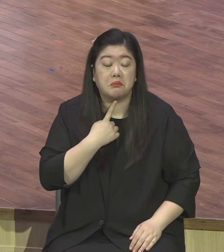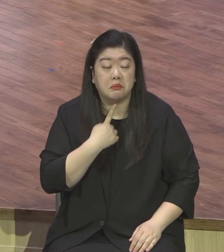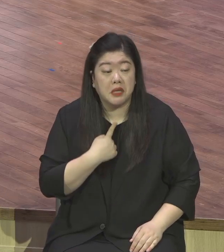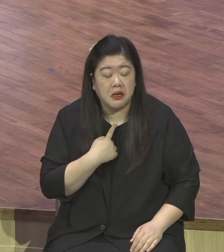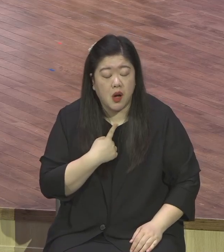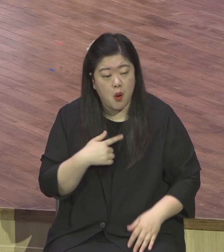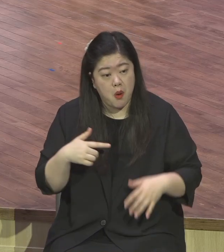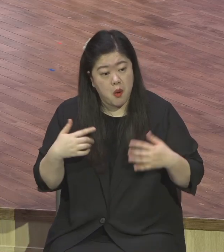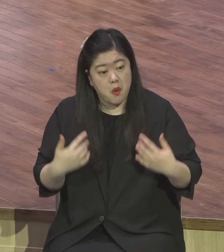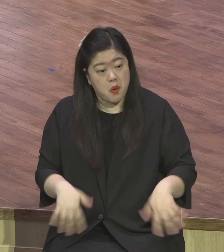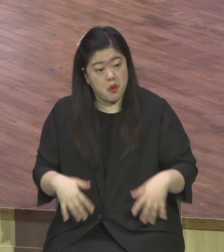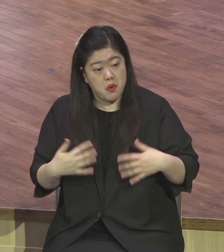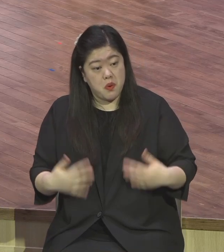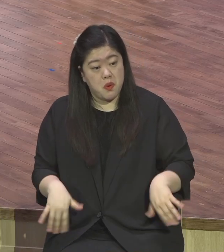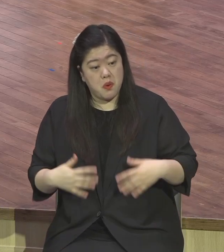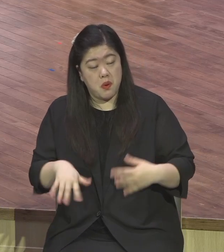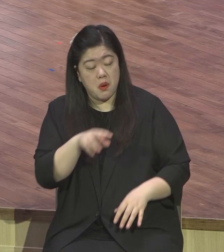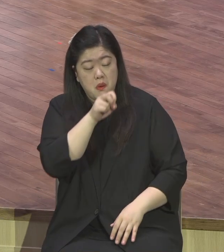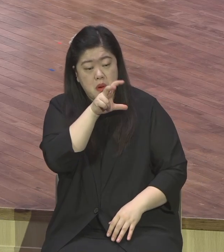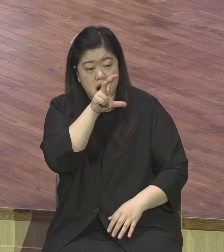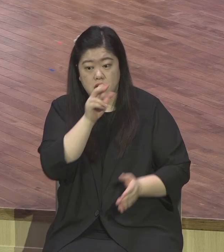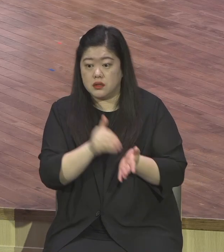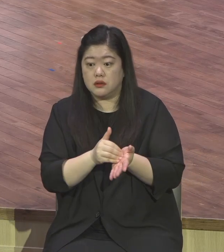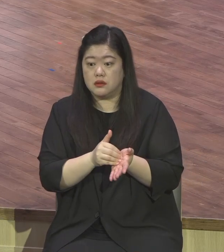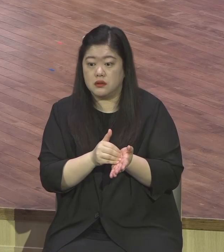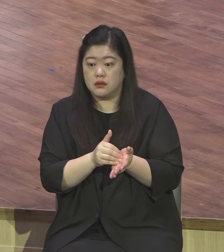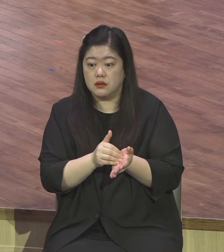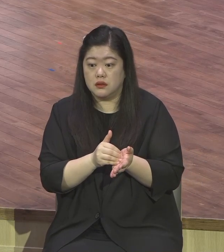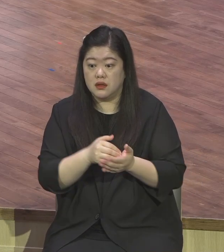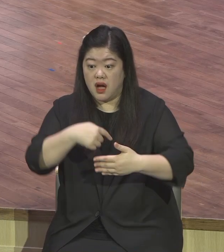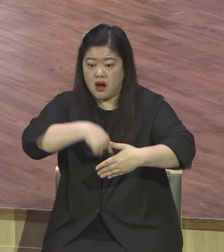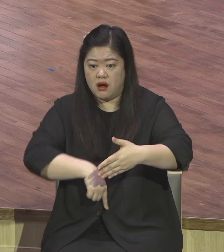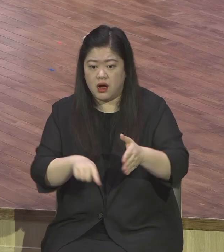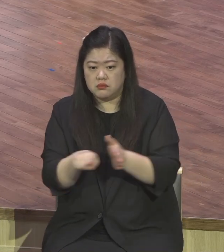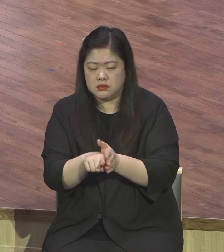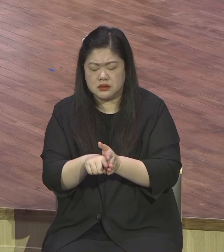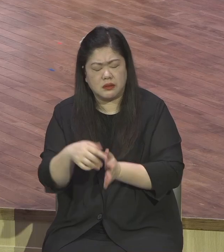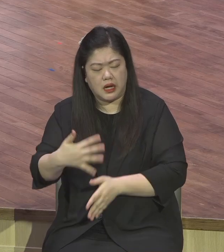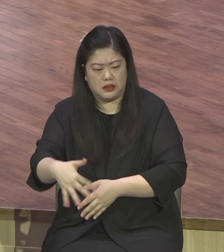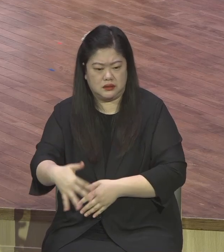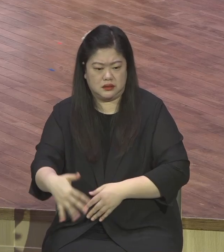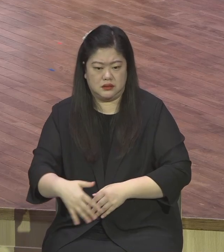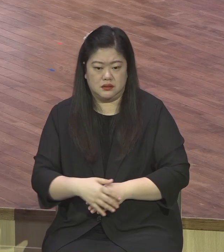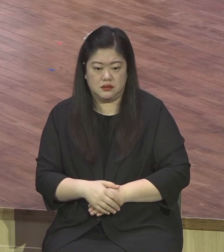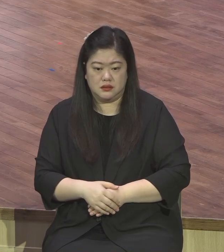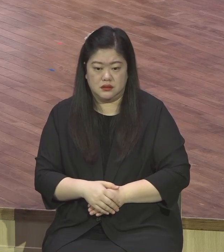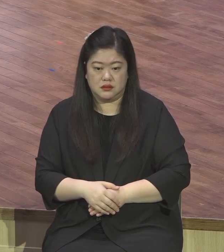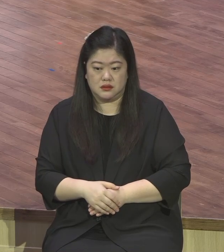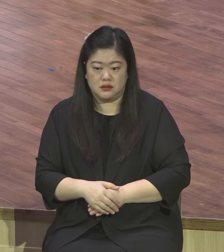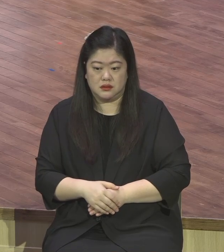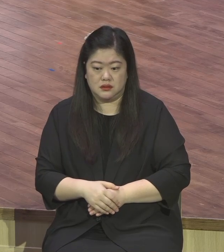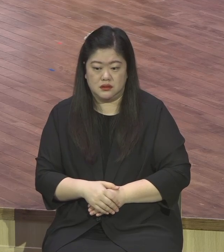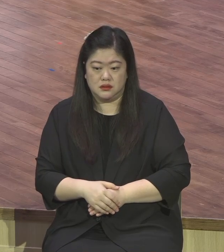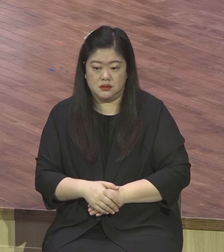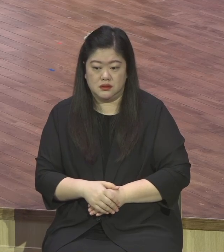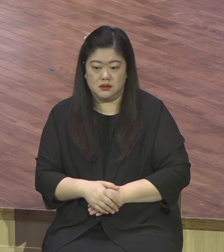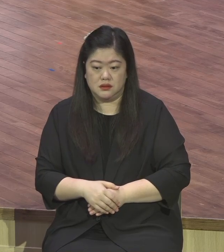엄청난 능력을 보고도 이들은요 막 뭐 그럴 수 있겠지 그걸 막 신적으로 야